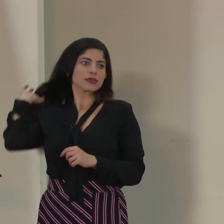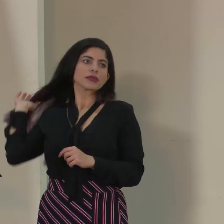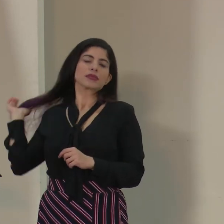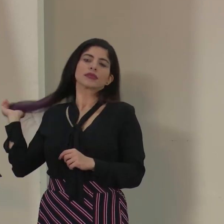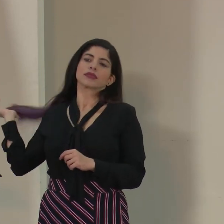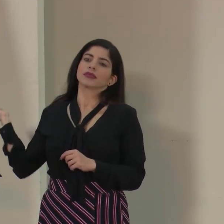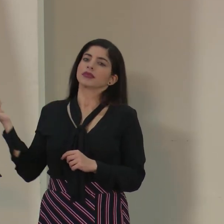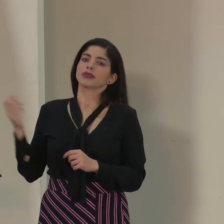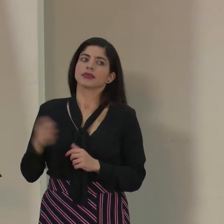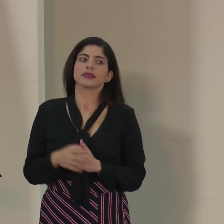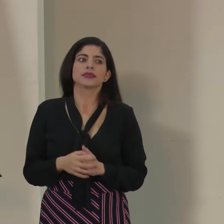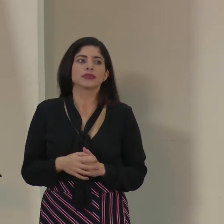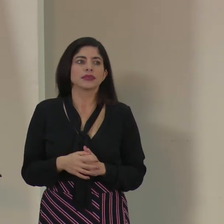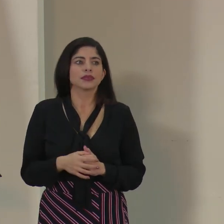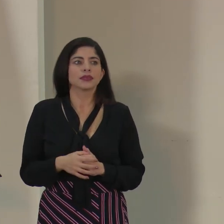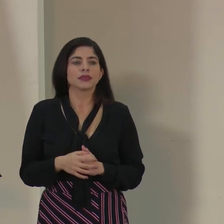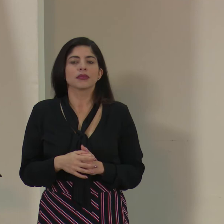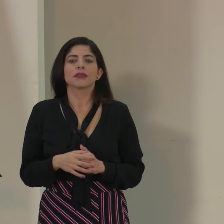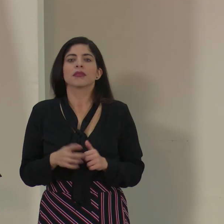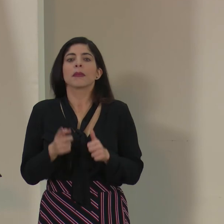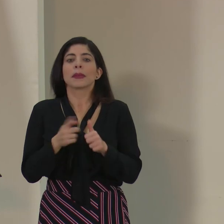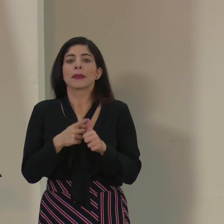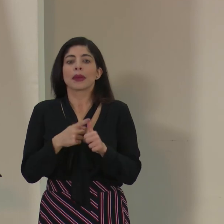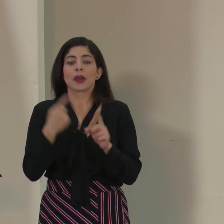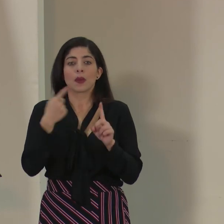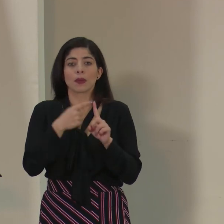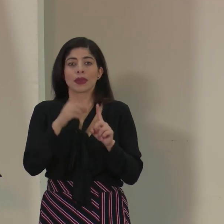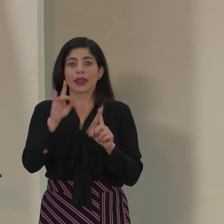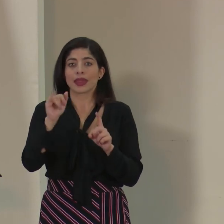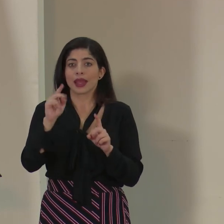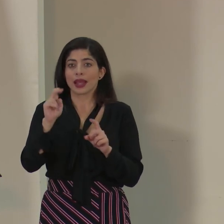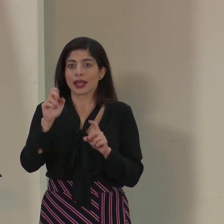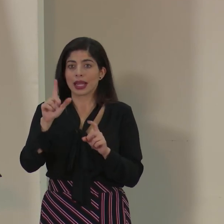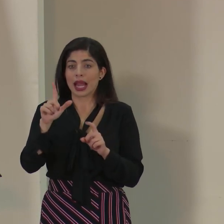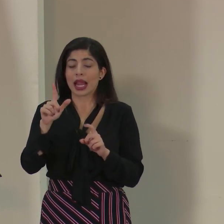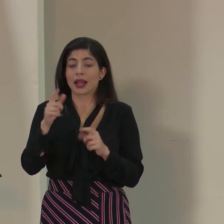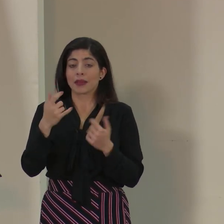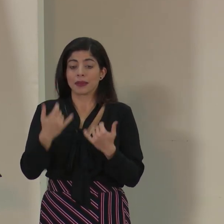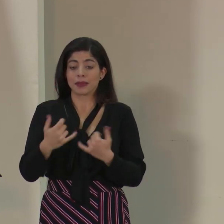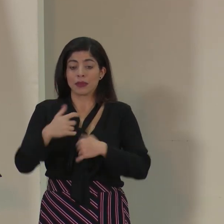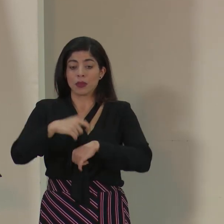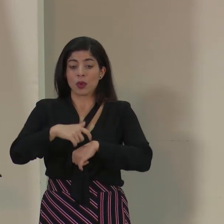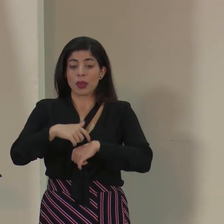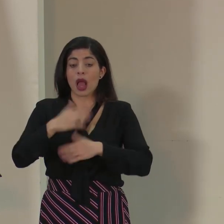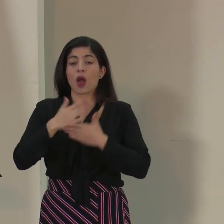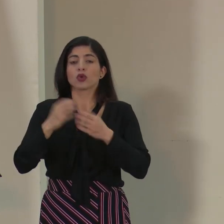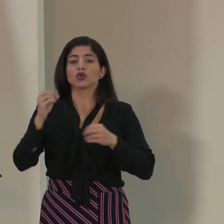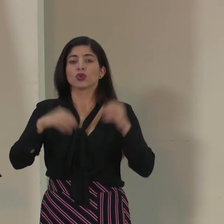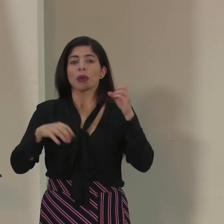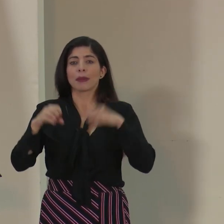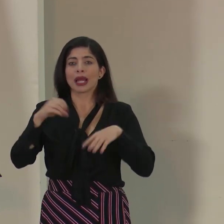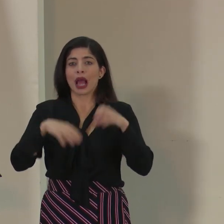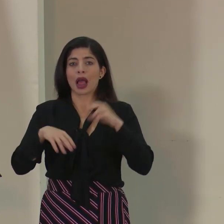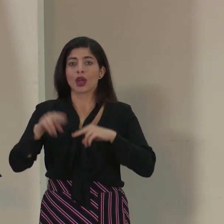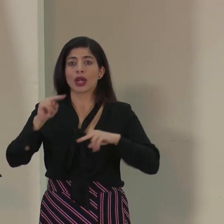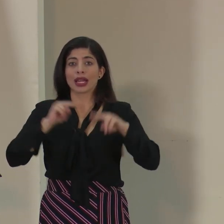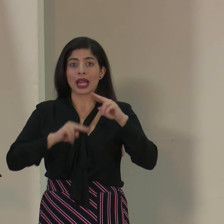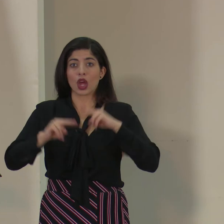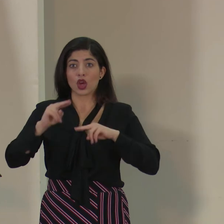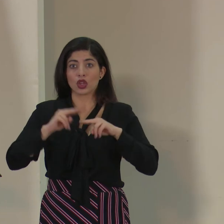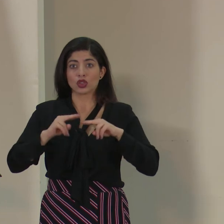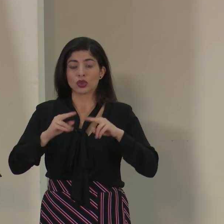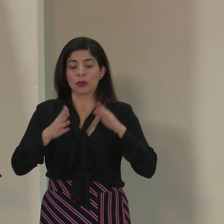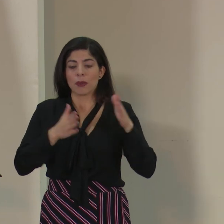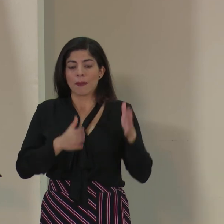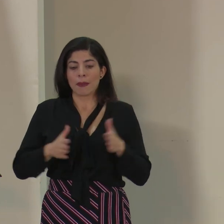Le estamos escuchando, colega. En primer lugar, a don Daniel. En ese momento hay supermercados y negocios que están preparando